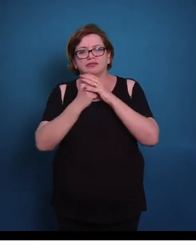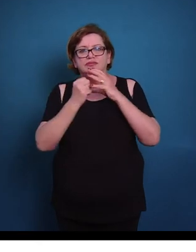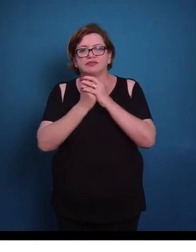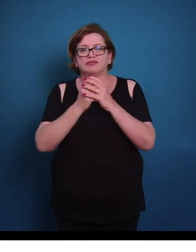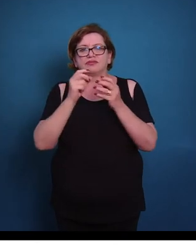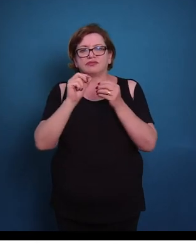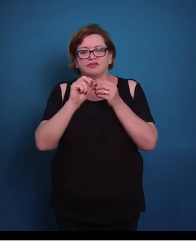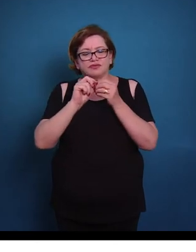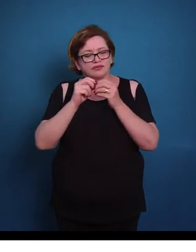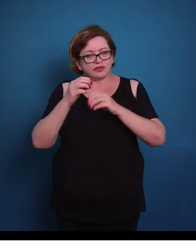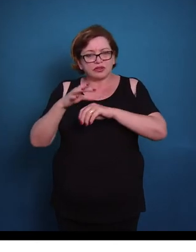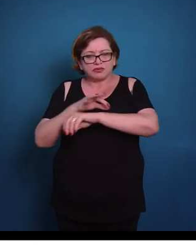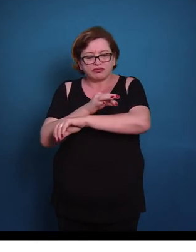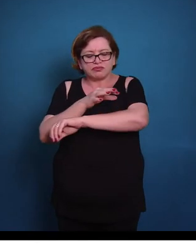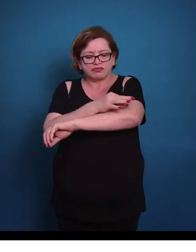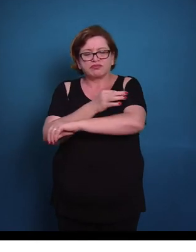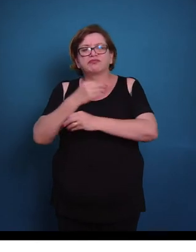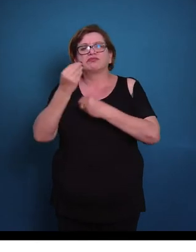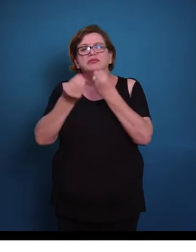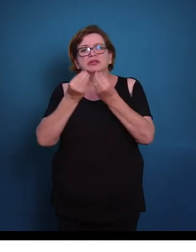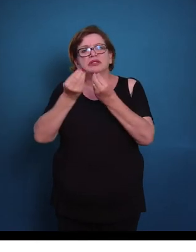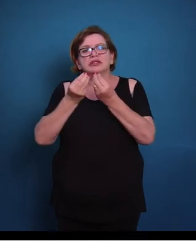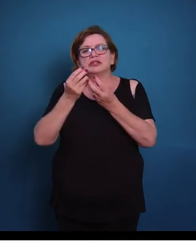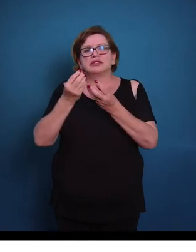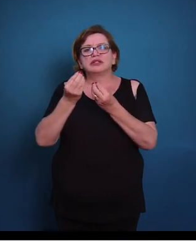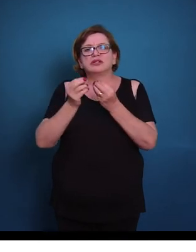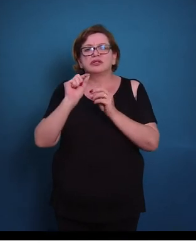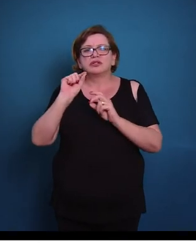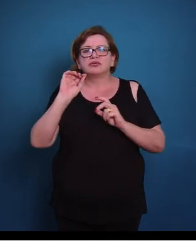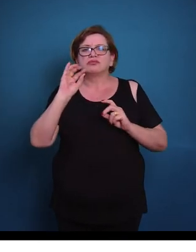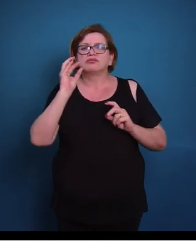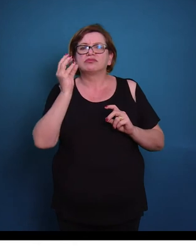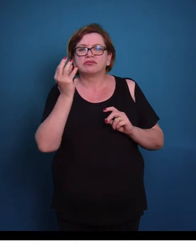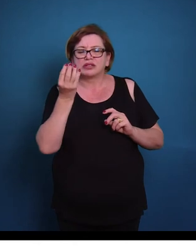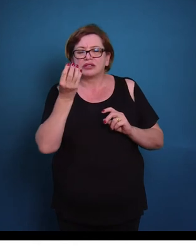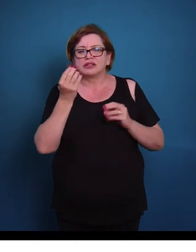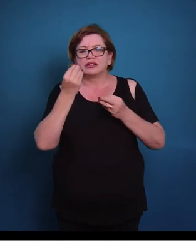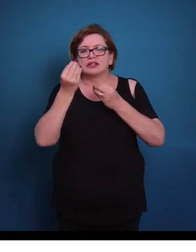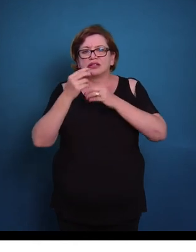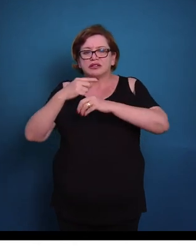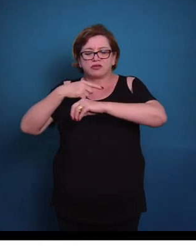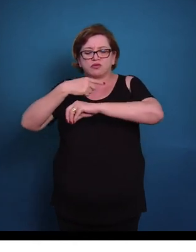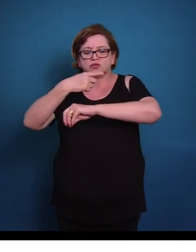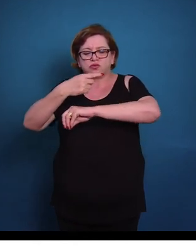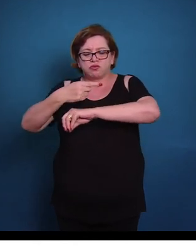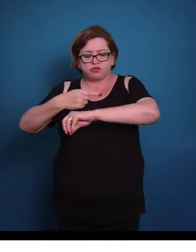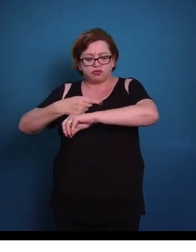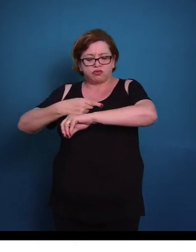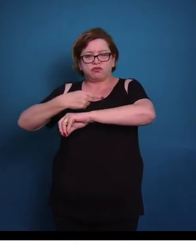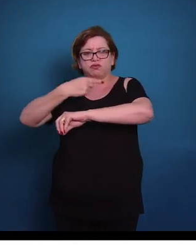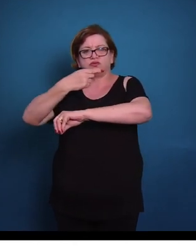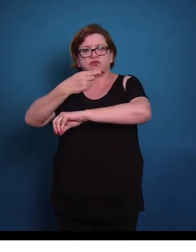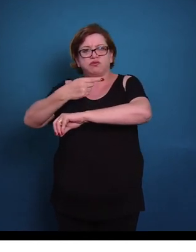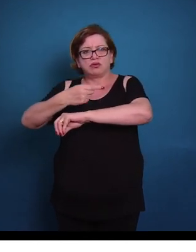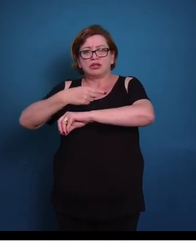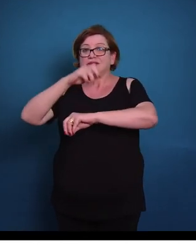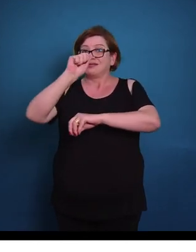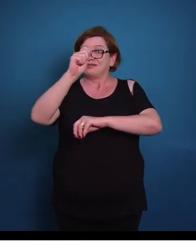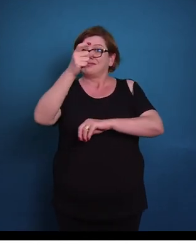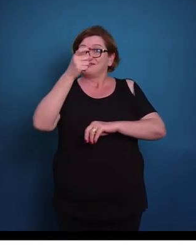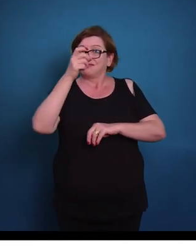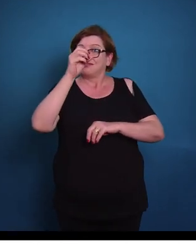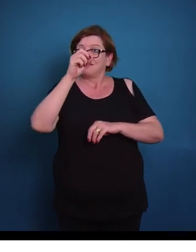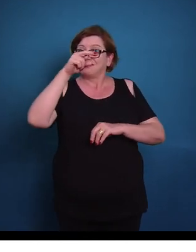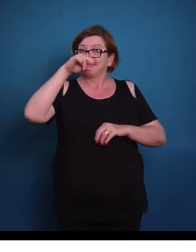formando a banhinha de mielina de um único axônio. Então o que essa célula faz? Ela se enrola ao redor do axônio,